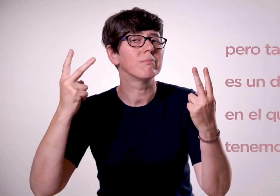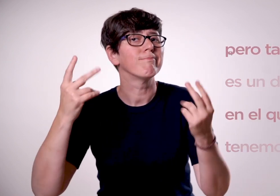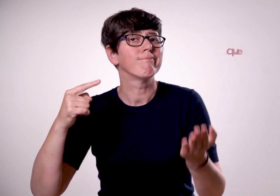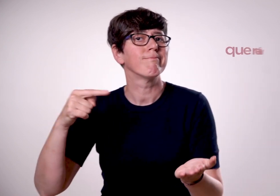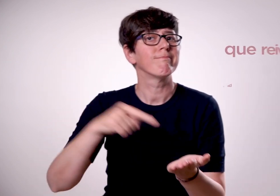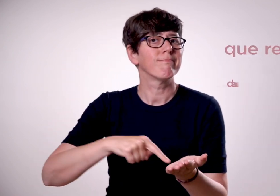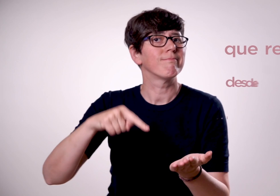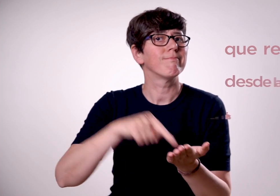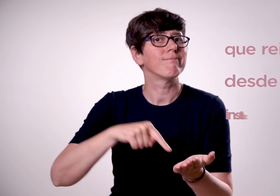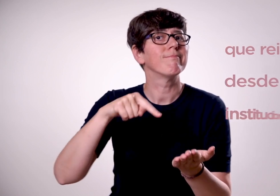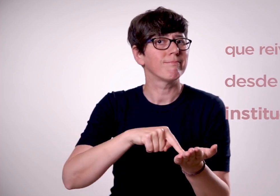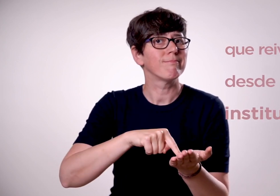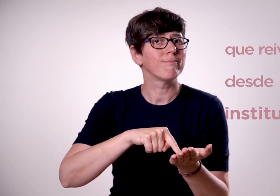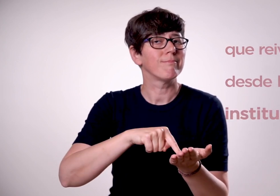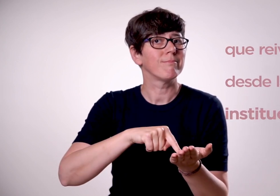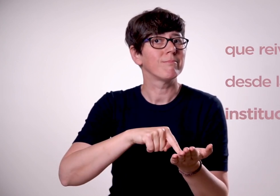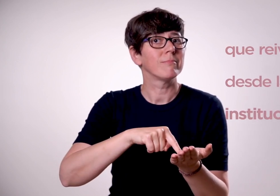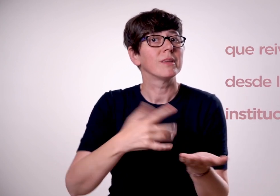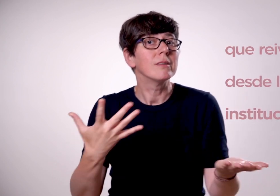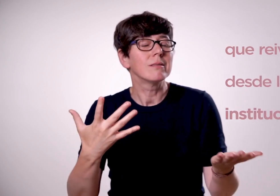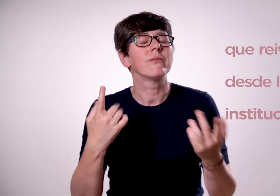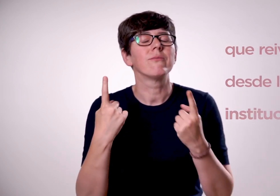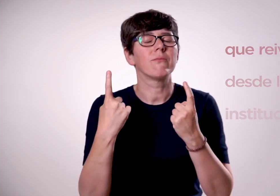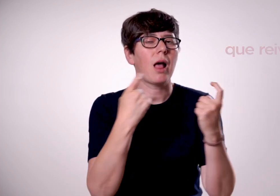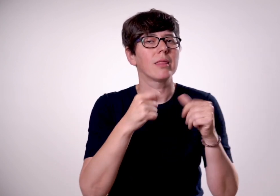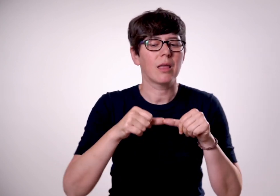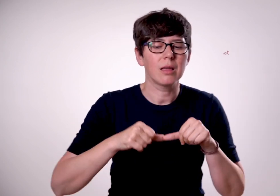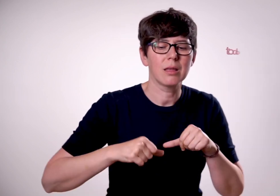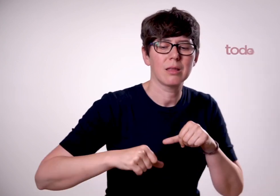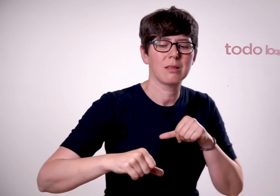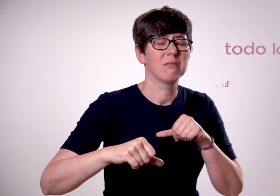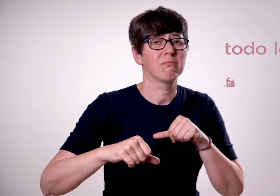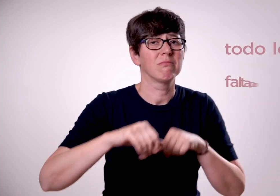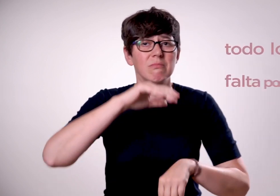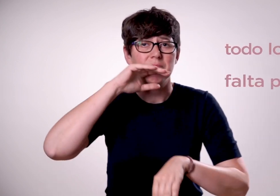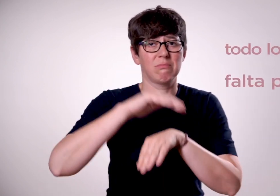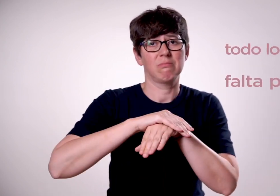que reivindicar desde las instituciones todo lo que falta por hacer.